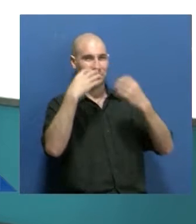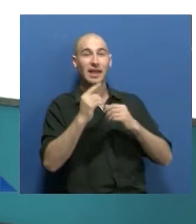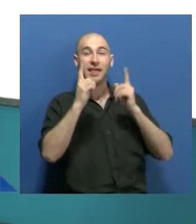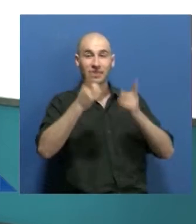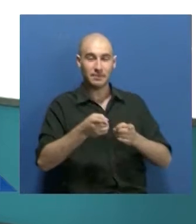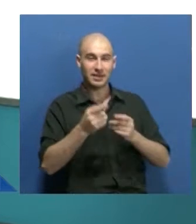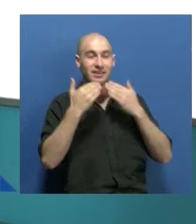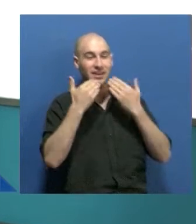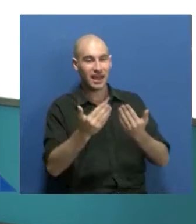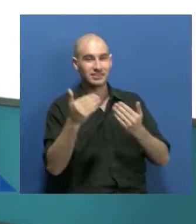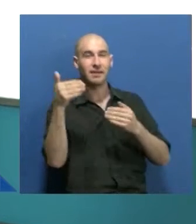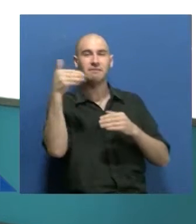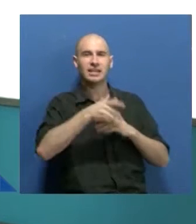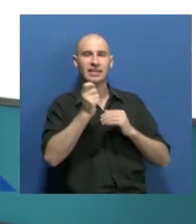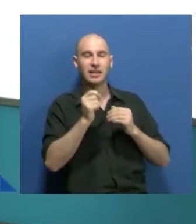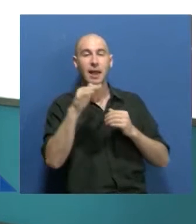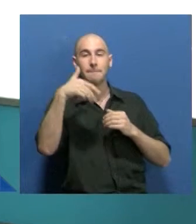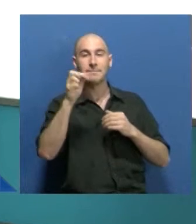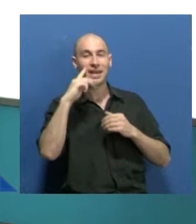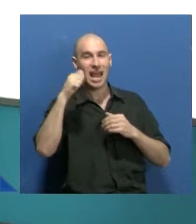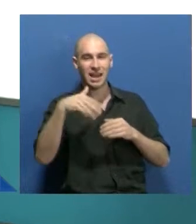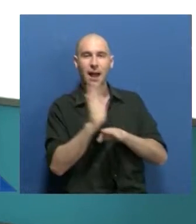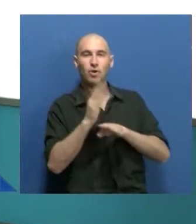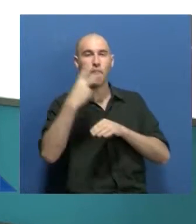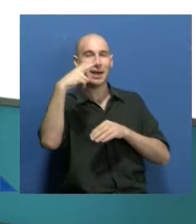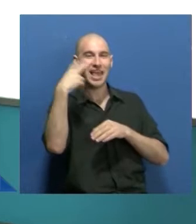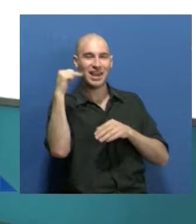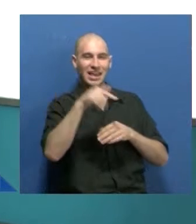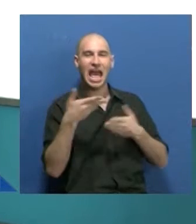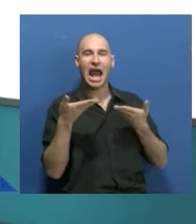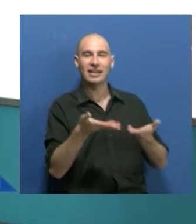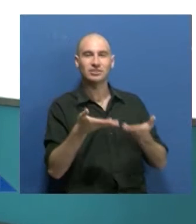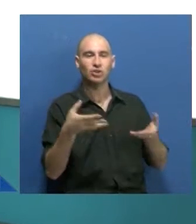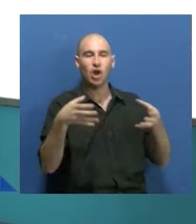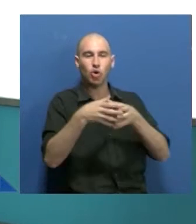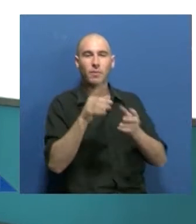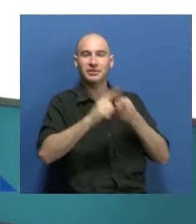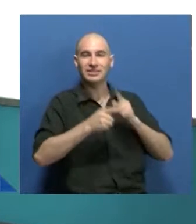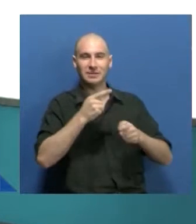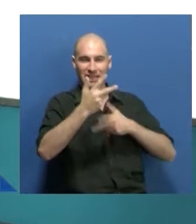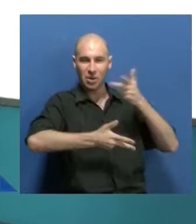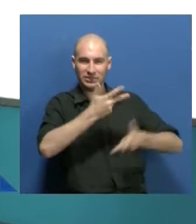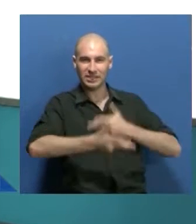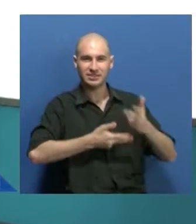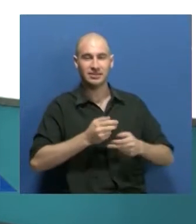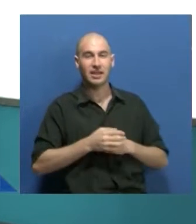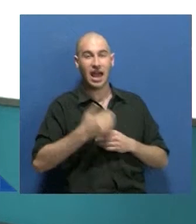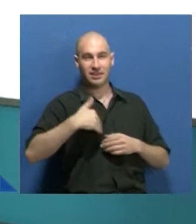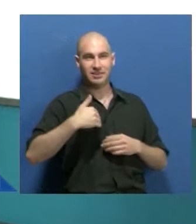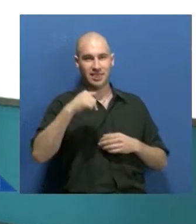agradecemos mucho la presencia de Mariana Martínez, ella es asesora del equipo de intérpretes de Lengua de Señas Argentina. Va